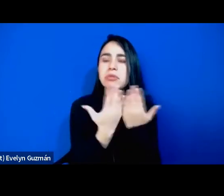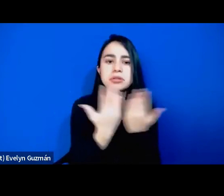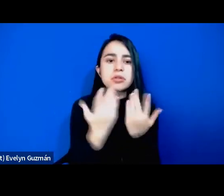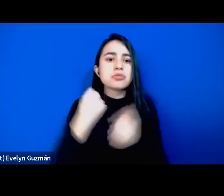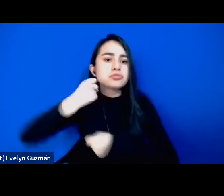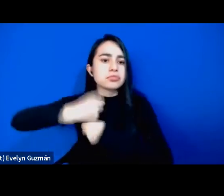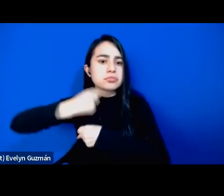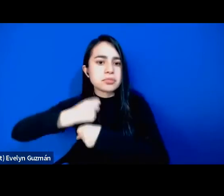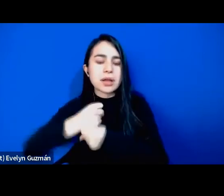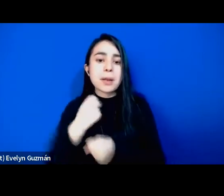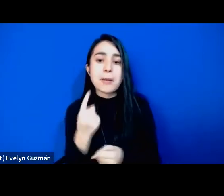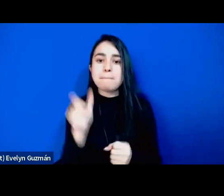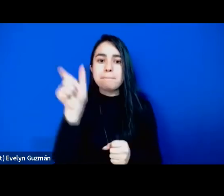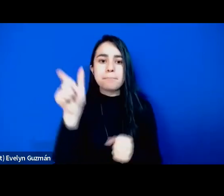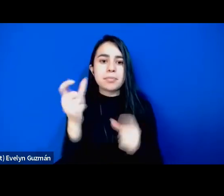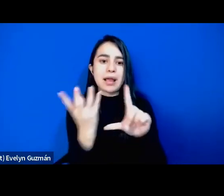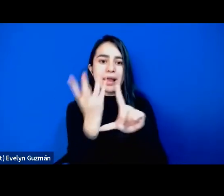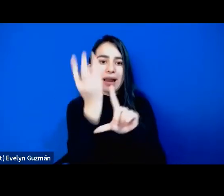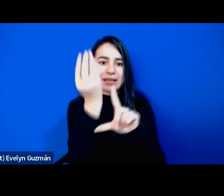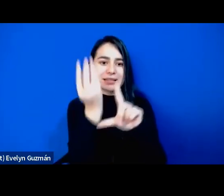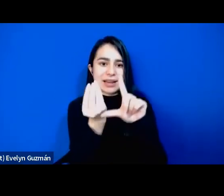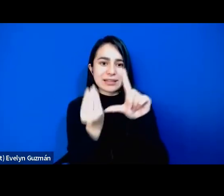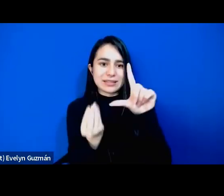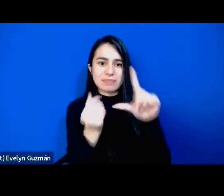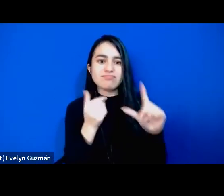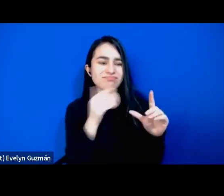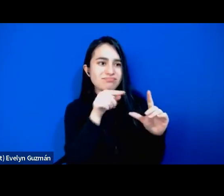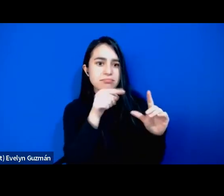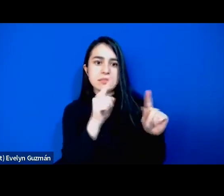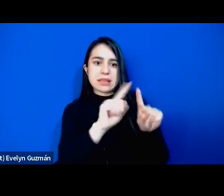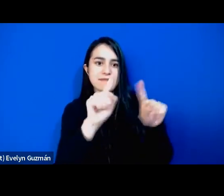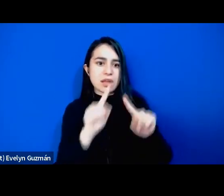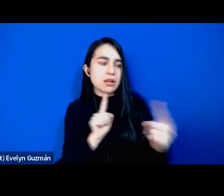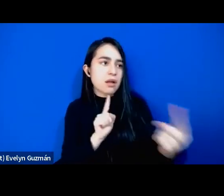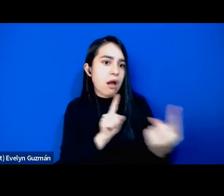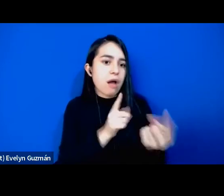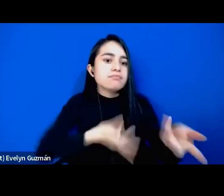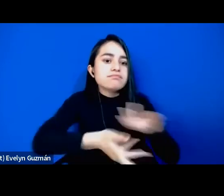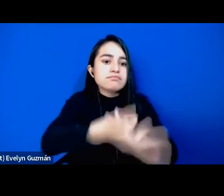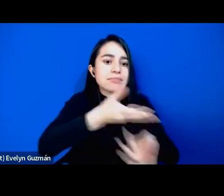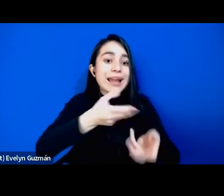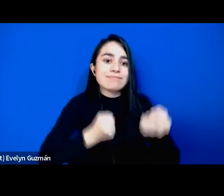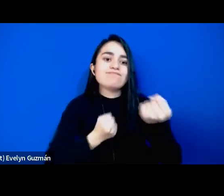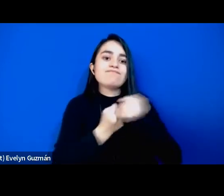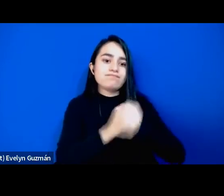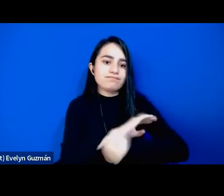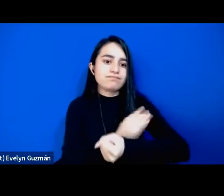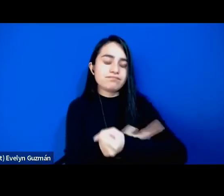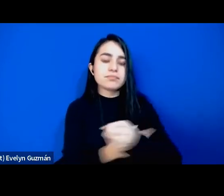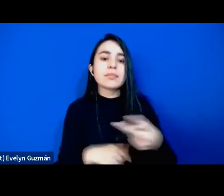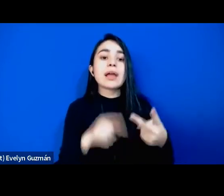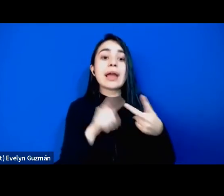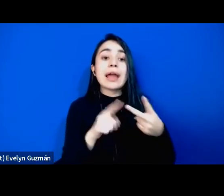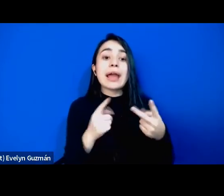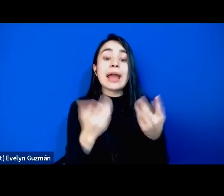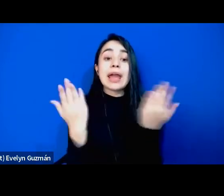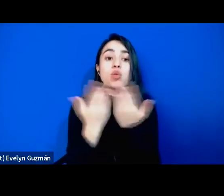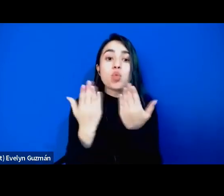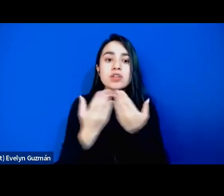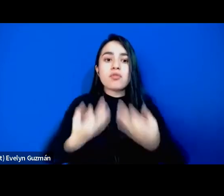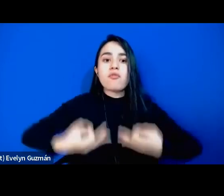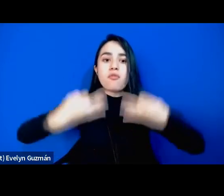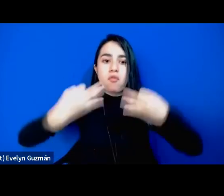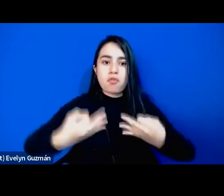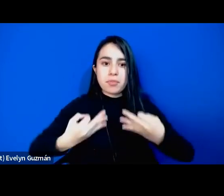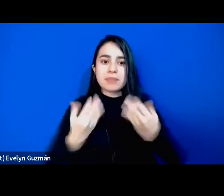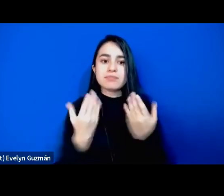clases distintas permite cierta movilidad apoya este proceso la educación formal es otra estrategia como medio